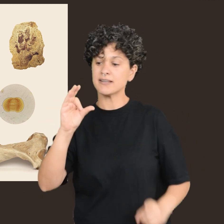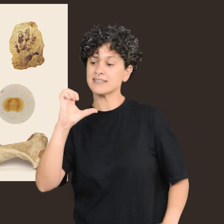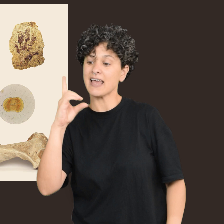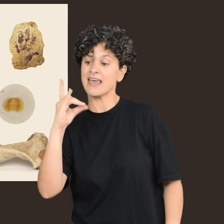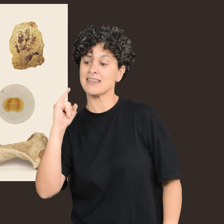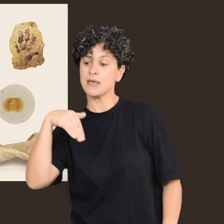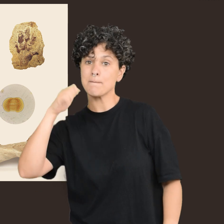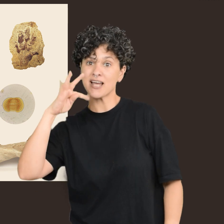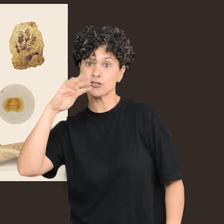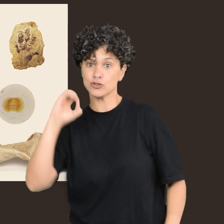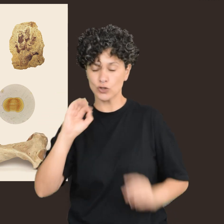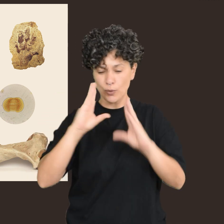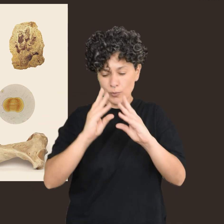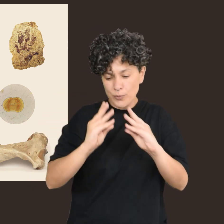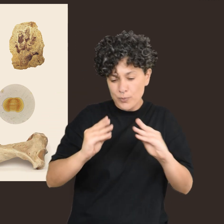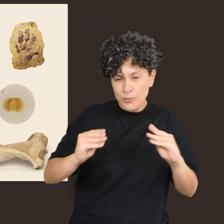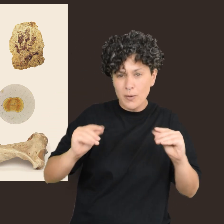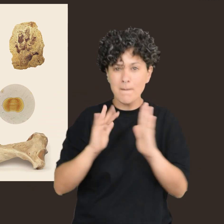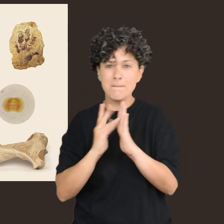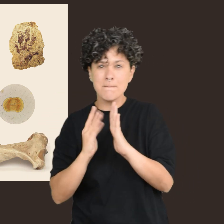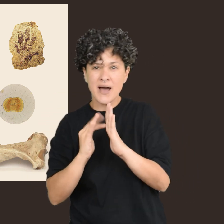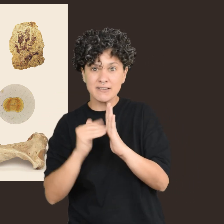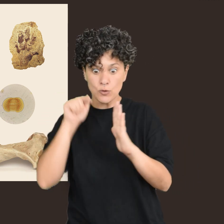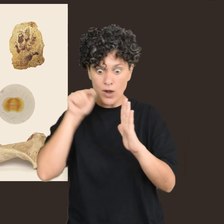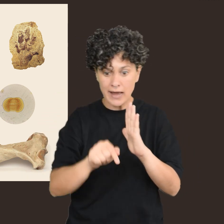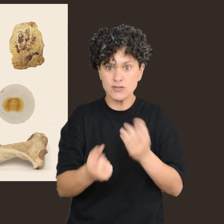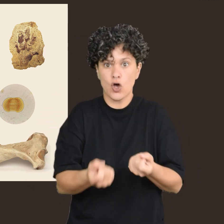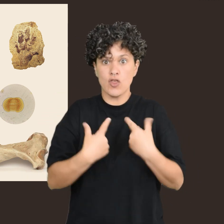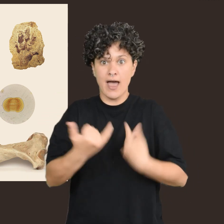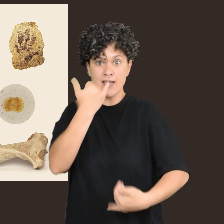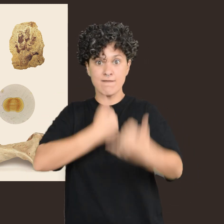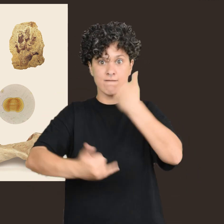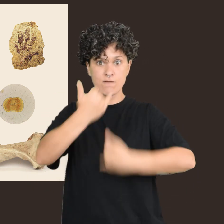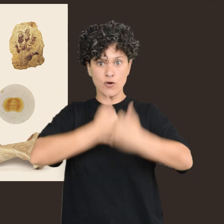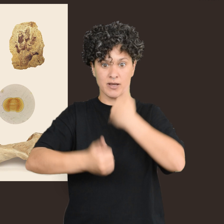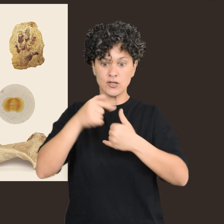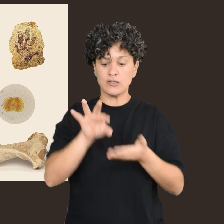esta información muchas veces es más útil para conocer nuestro pasado que el fósil en sí mismo.